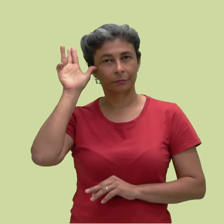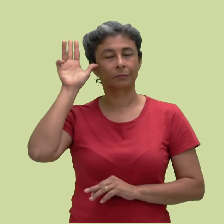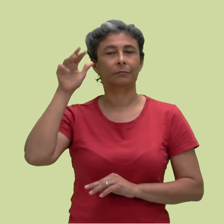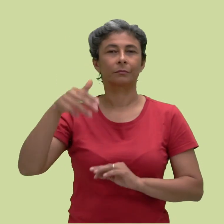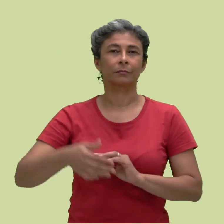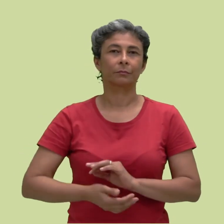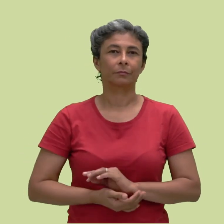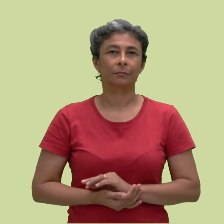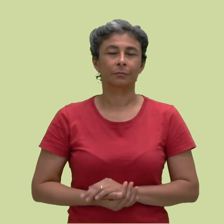ontem